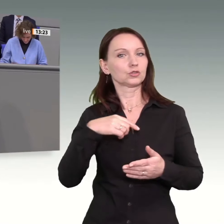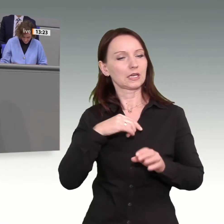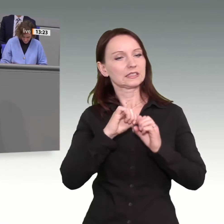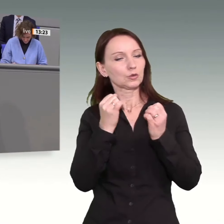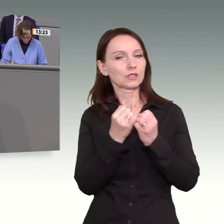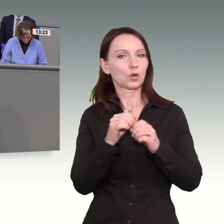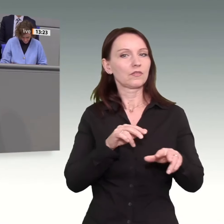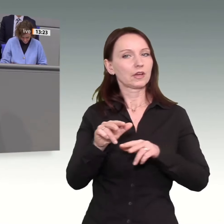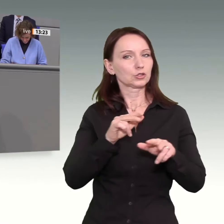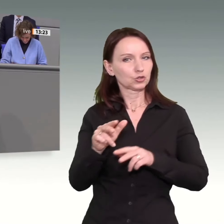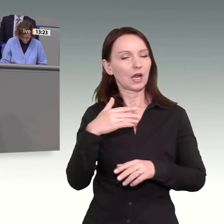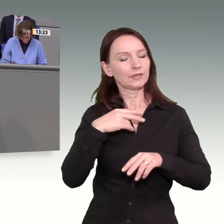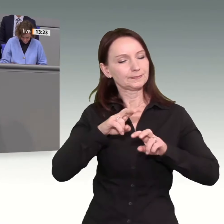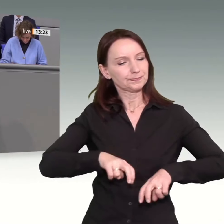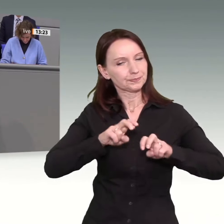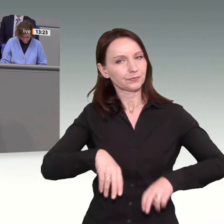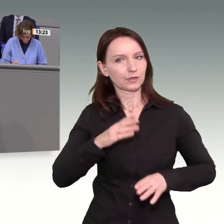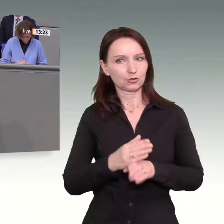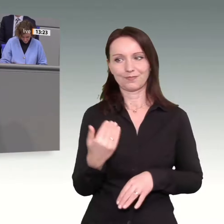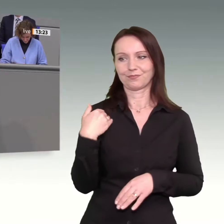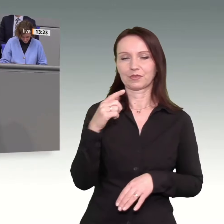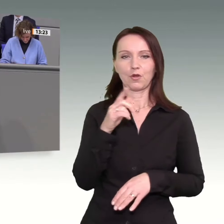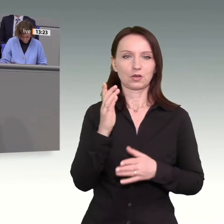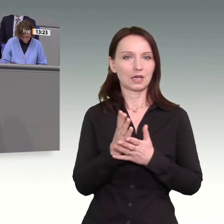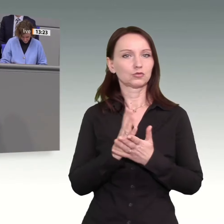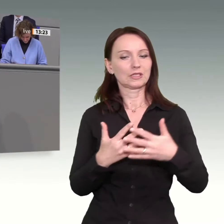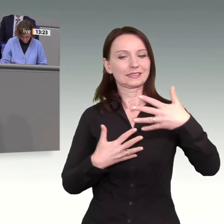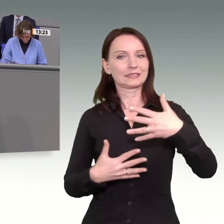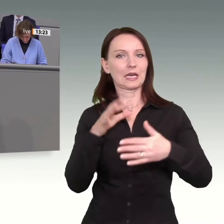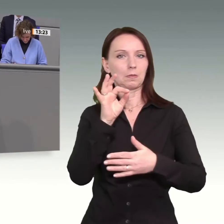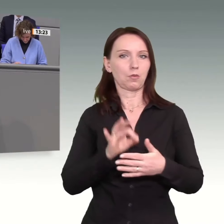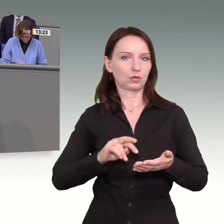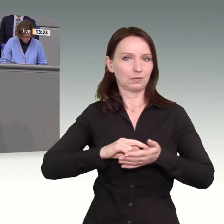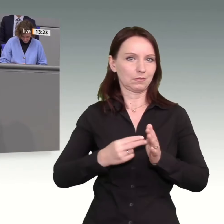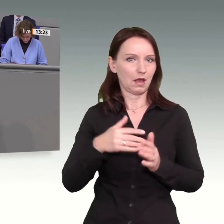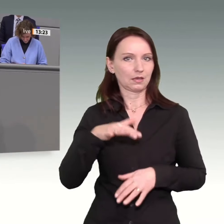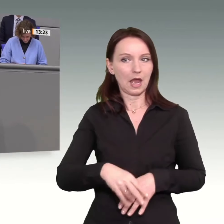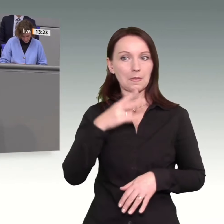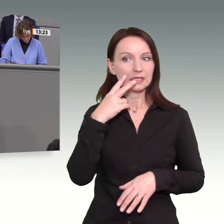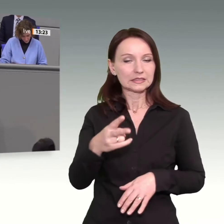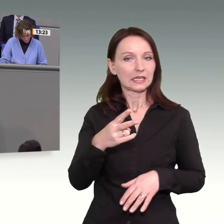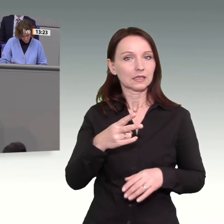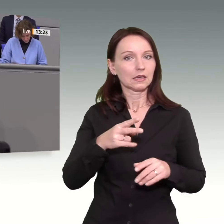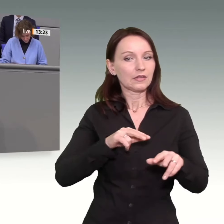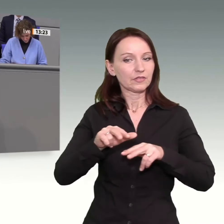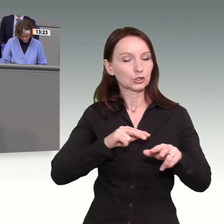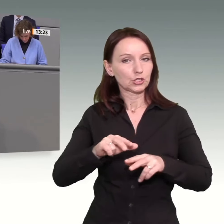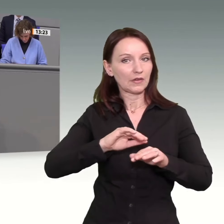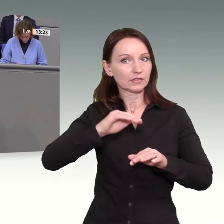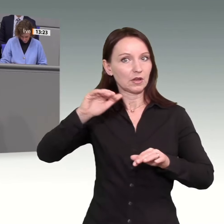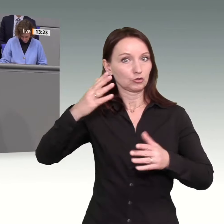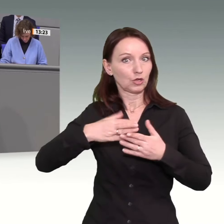beschlossen, wie wir der aufkeimenden Konjunktur noch mal mehr Speed verleihen wollen und weiter